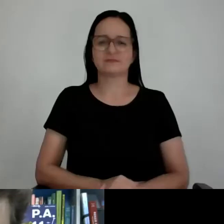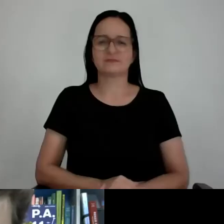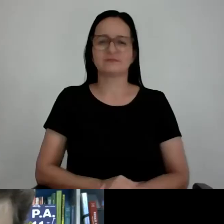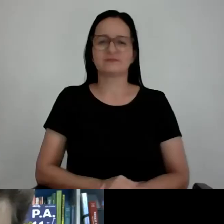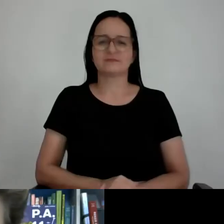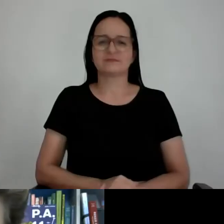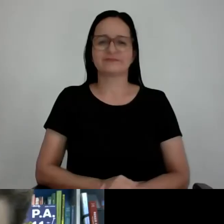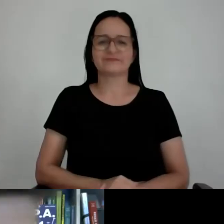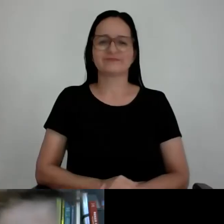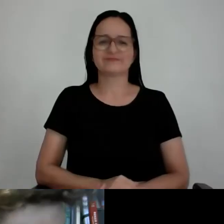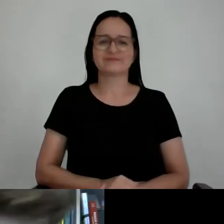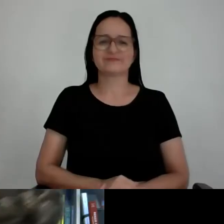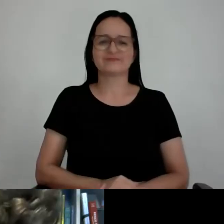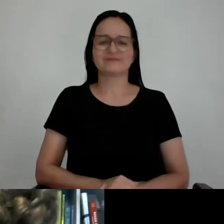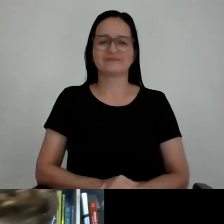Obrigado.